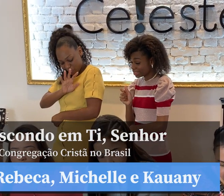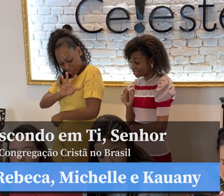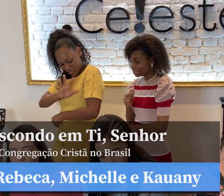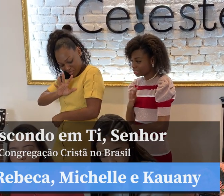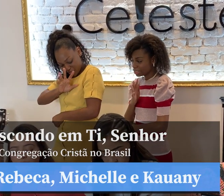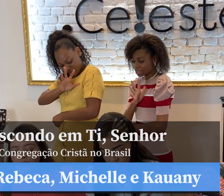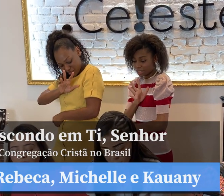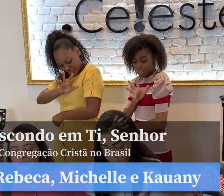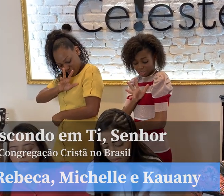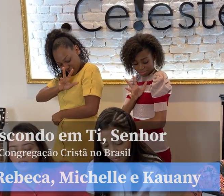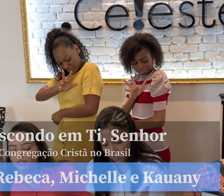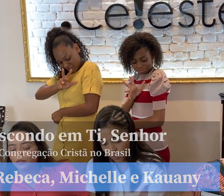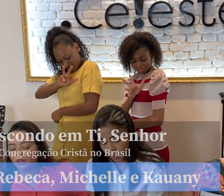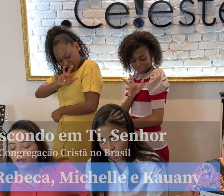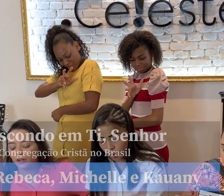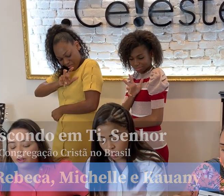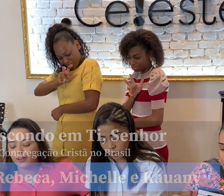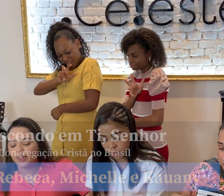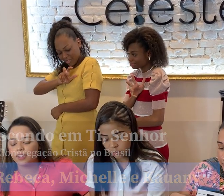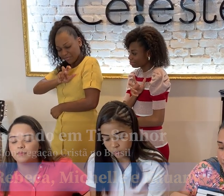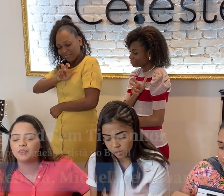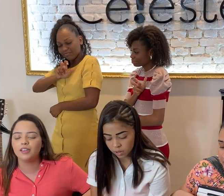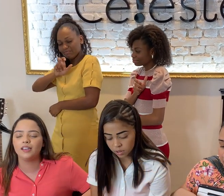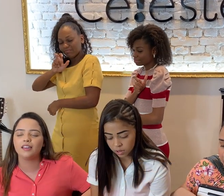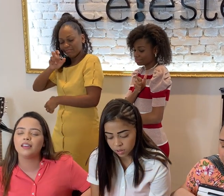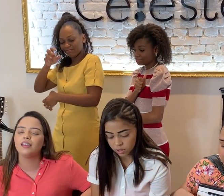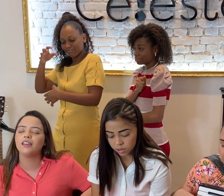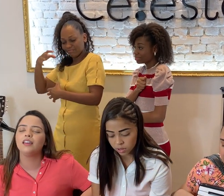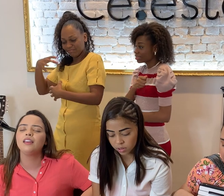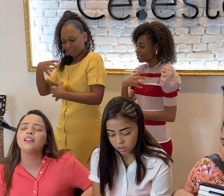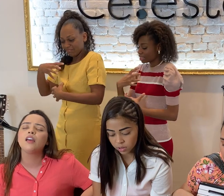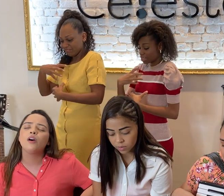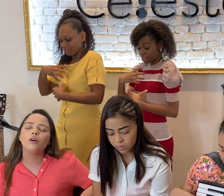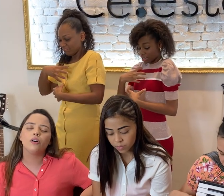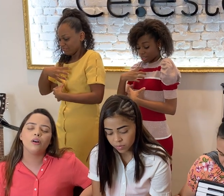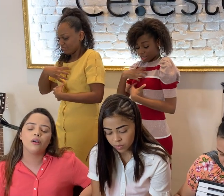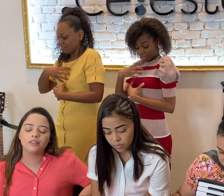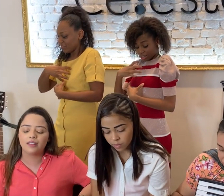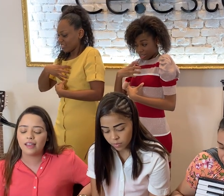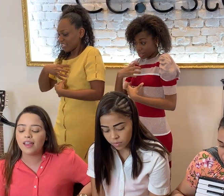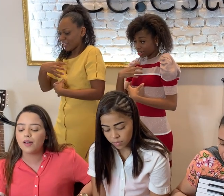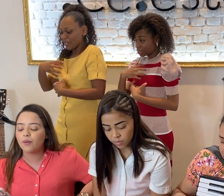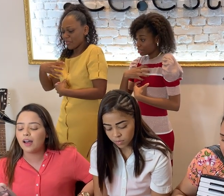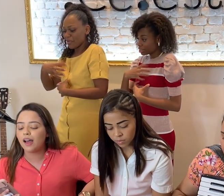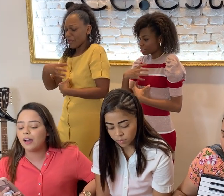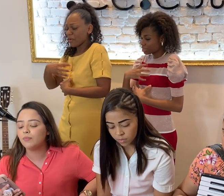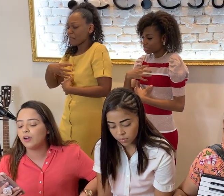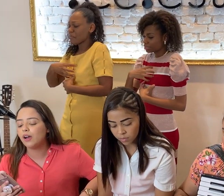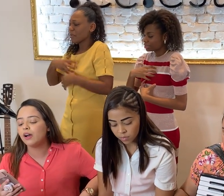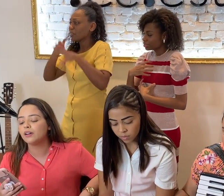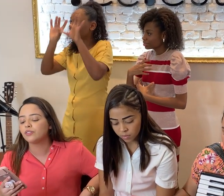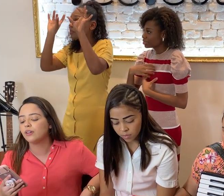sinto em mim o teu amor de